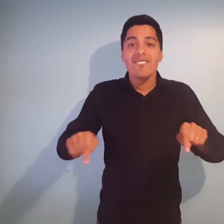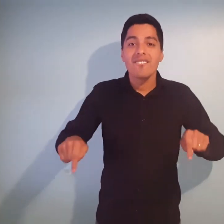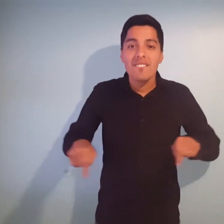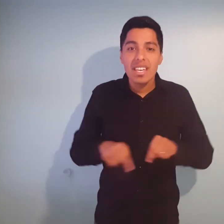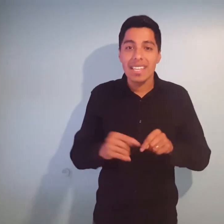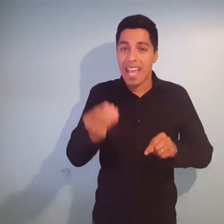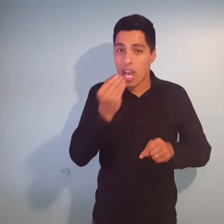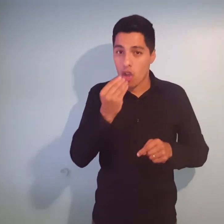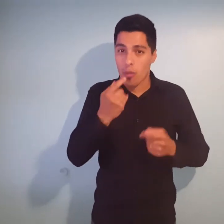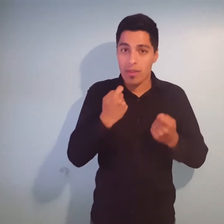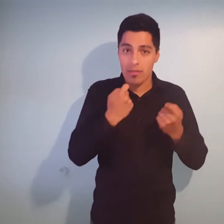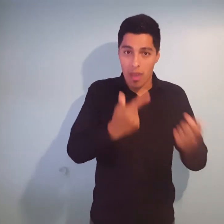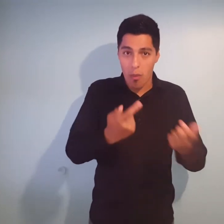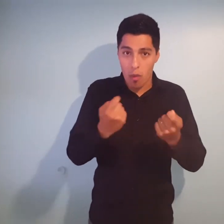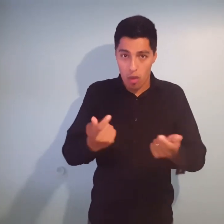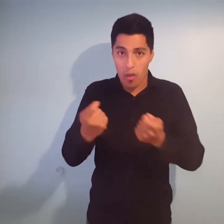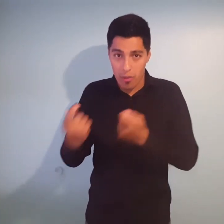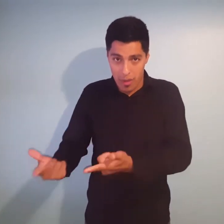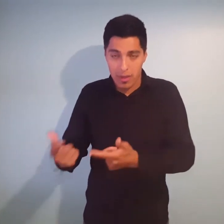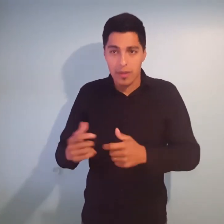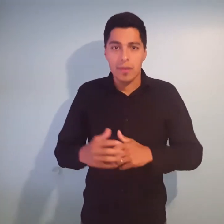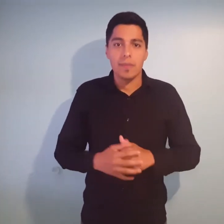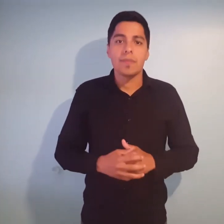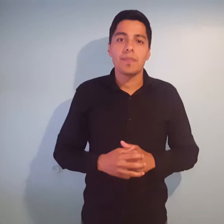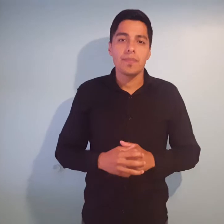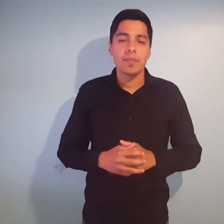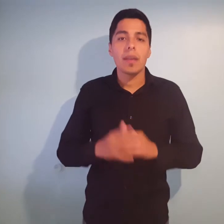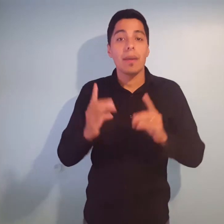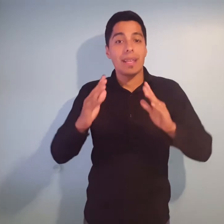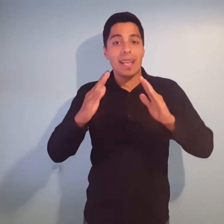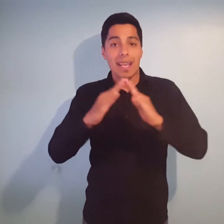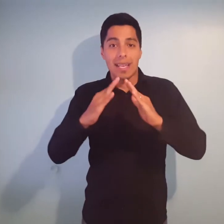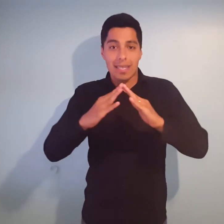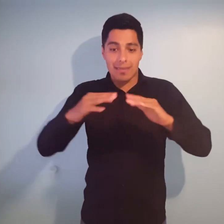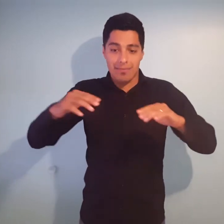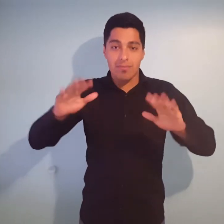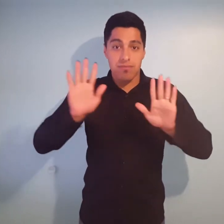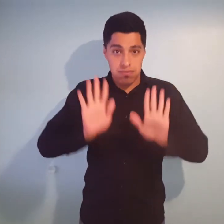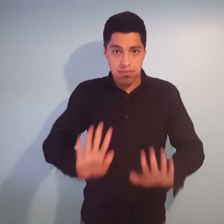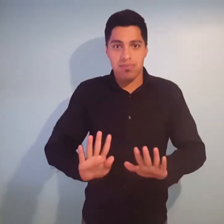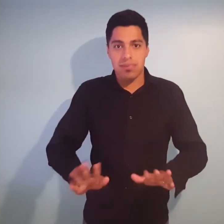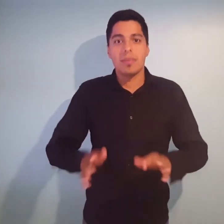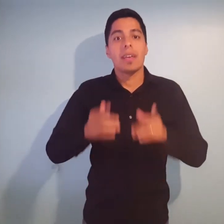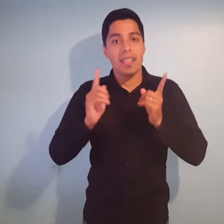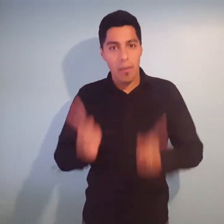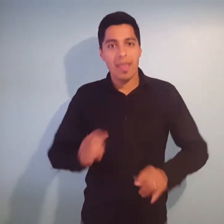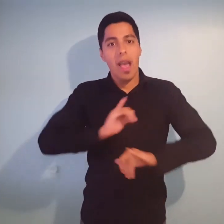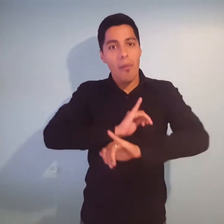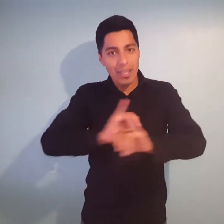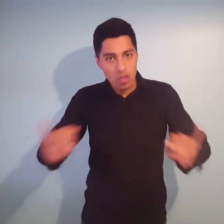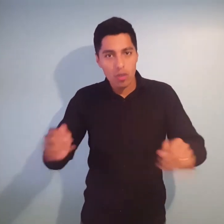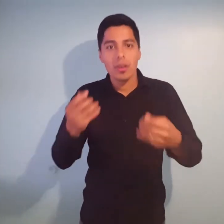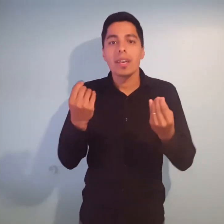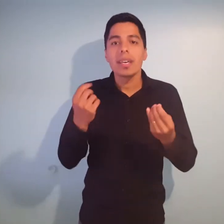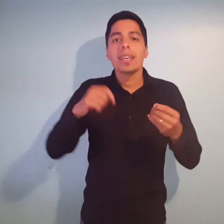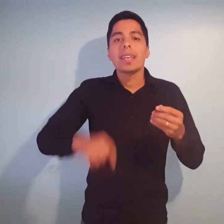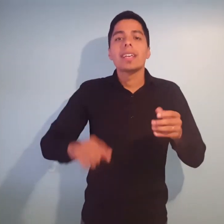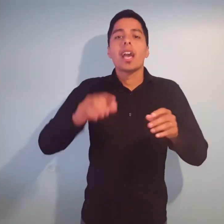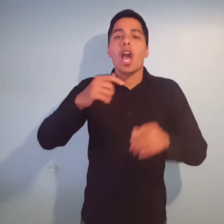respeten la prevención del distanciamiento social. También anunció que se está trabajando con el Gobierno de la Ciudad de Buenos Aires